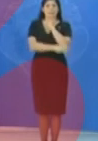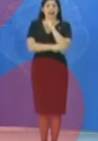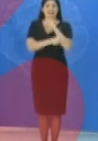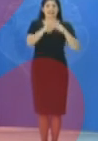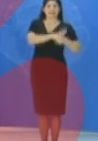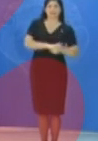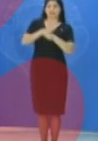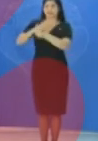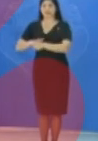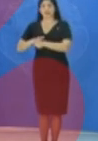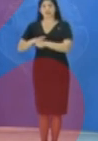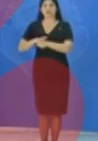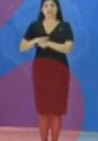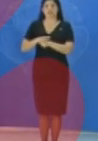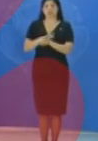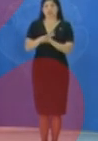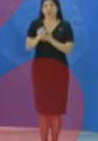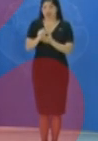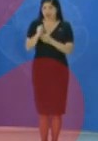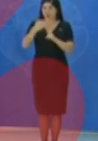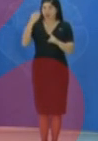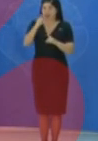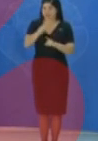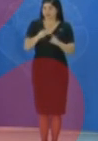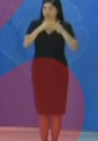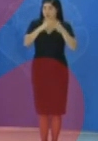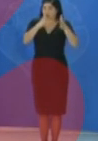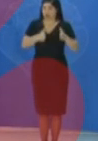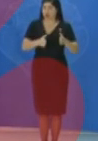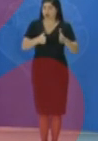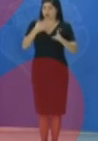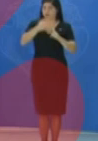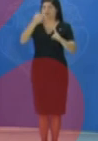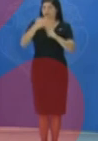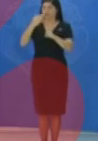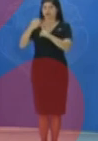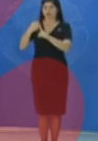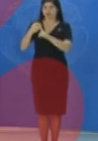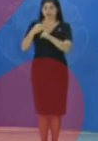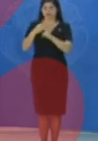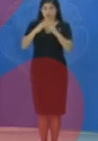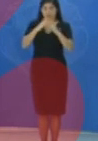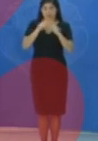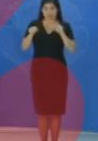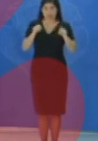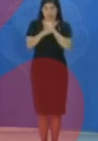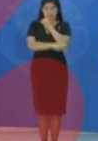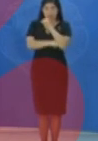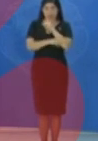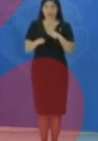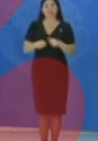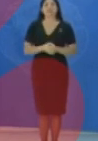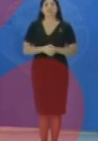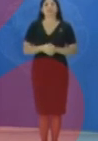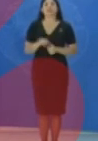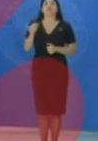exista al menos mecanismos cuanto antes en caso de los solicitantes de asilo y los que están siendo también deportados al